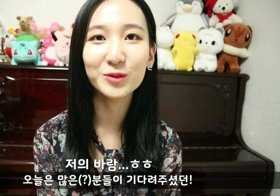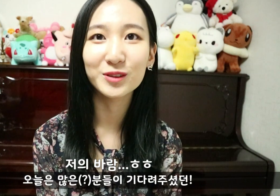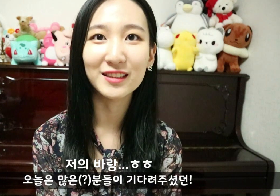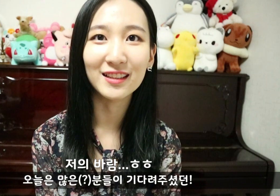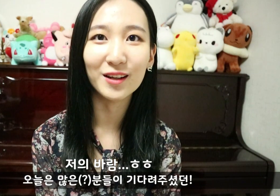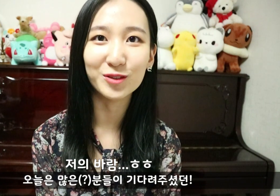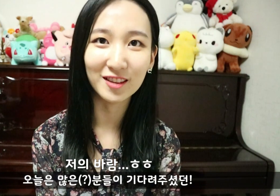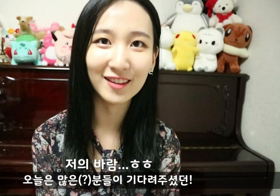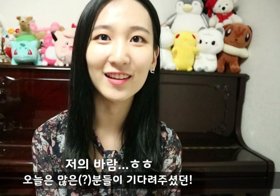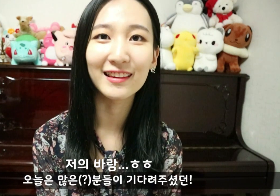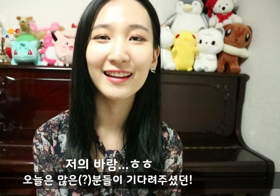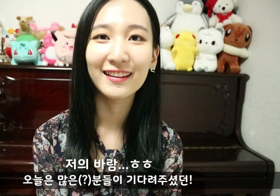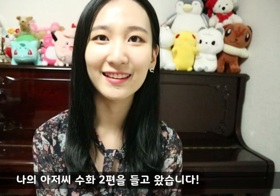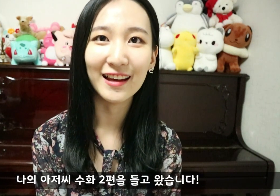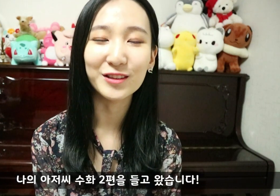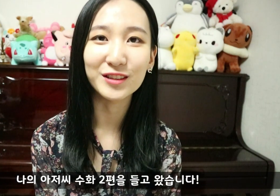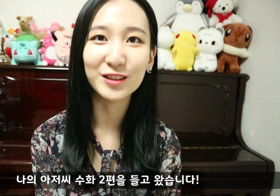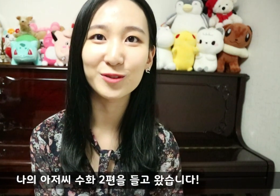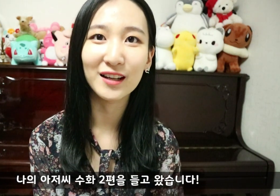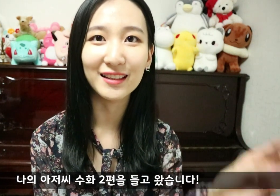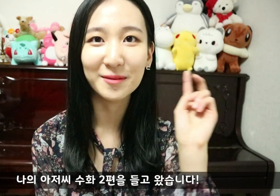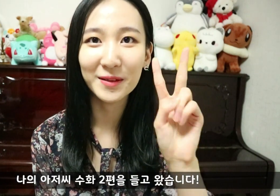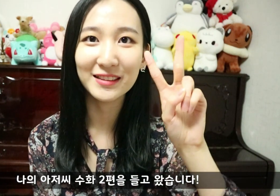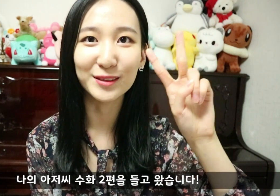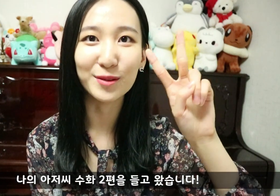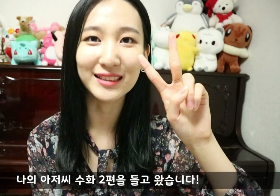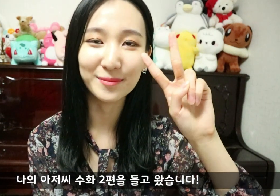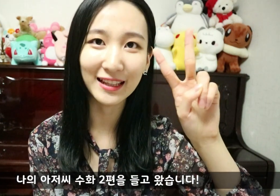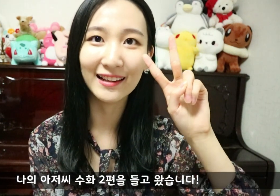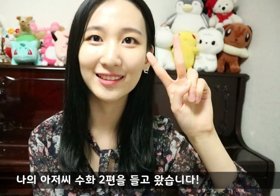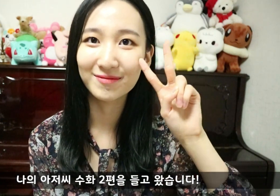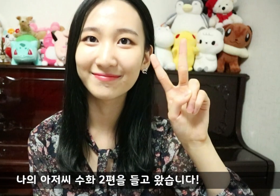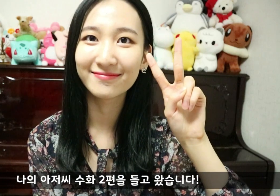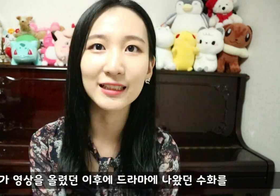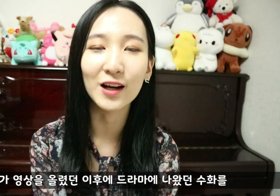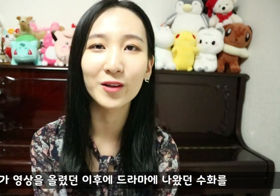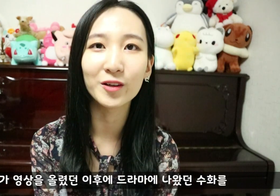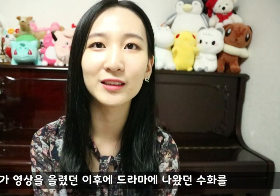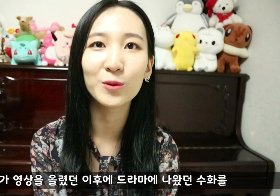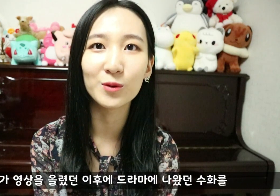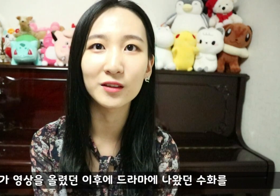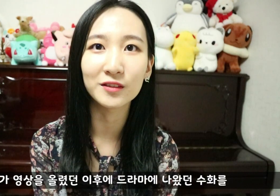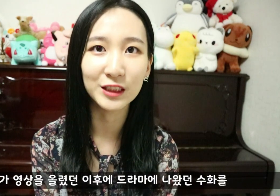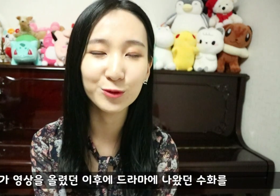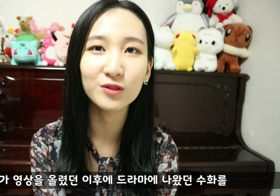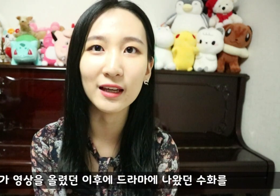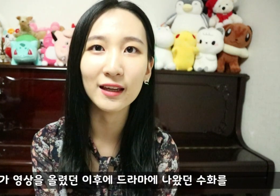분들이 기다려주셨던 나의 아저씨 수아 2편을 들고 왔습니다 제가 영상 올렸던 이후에